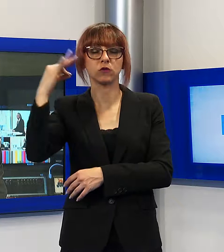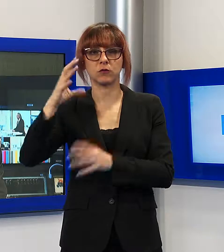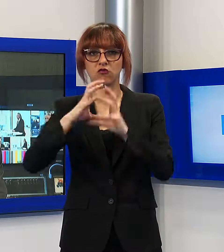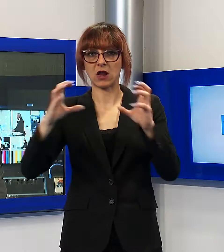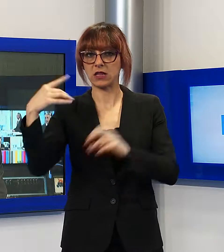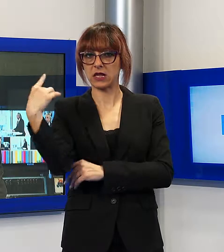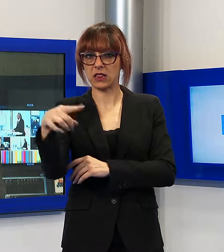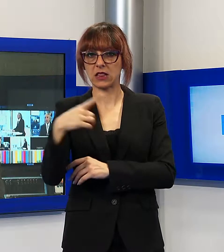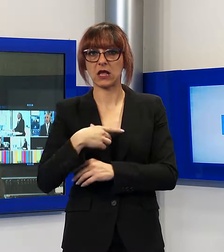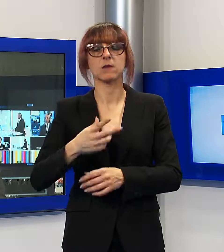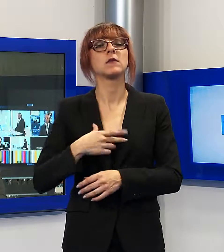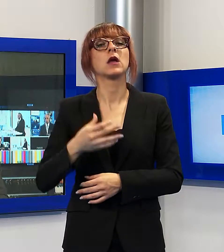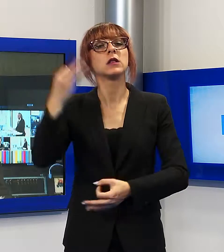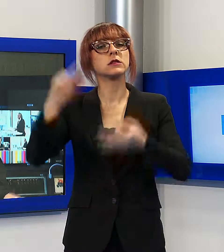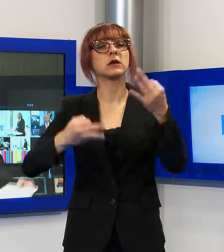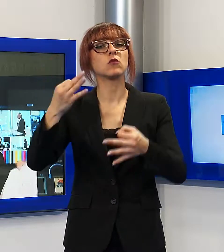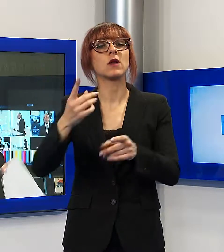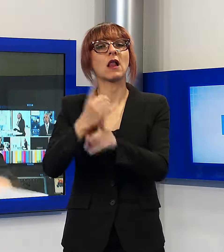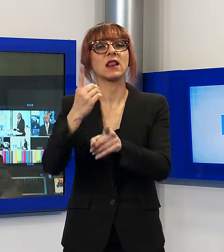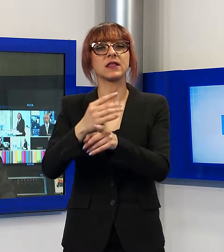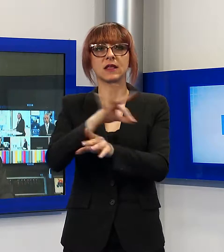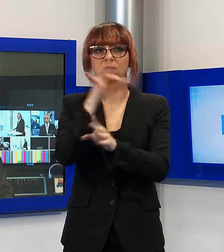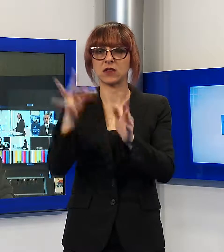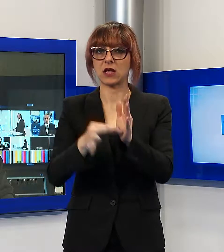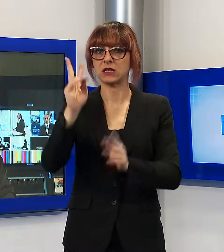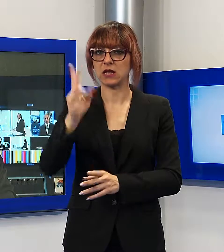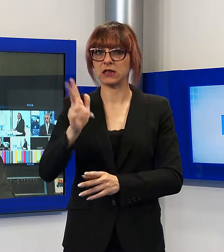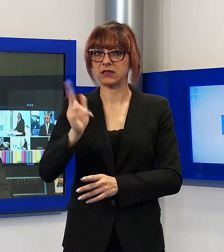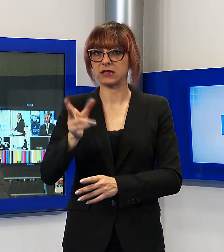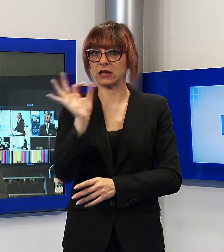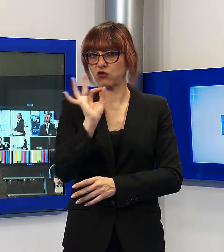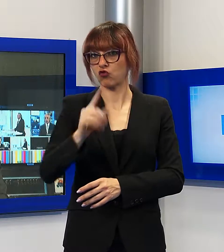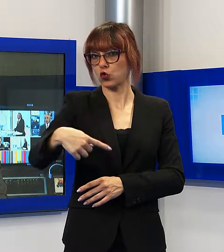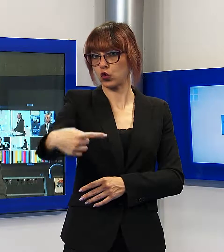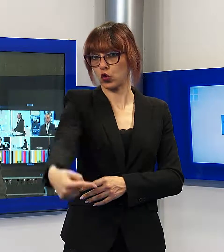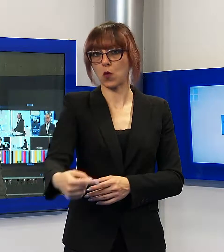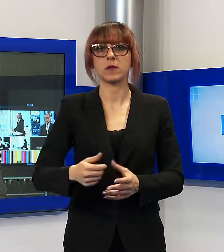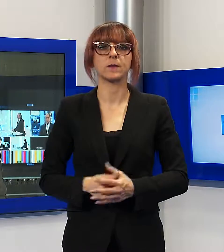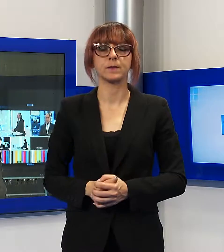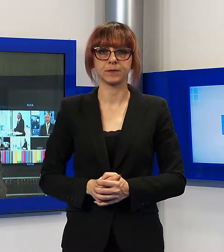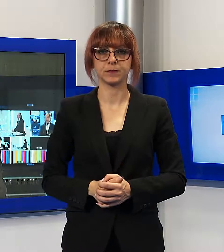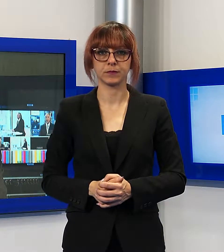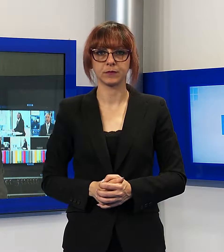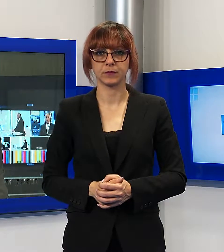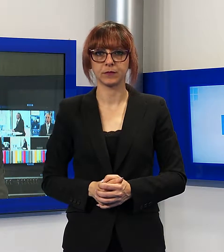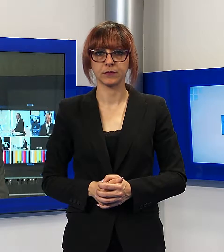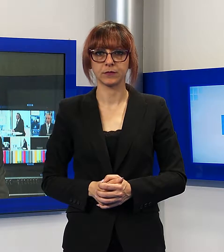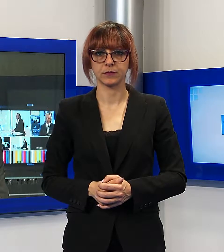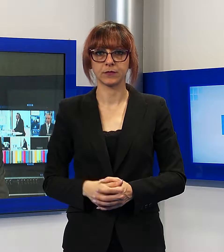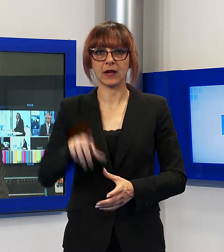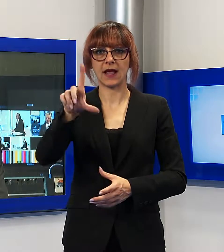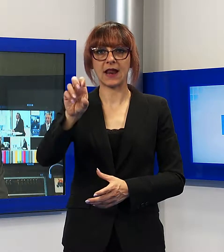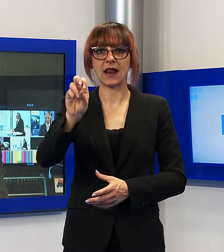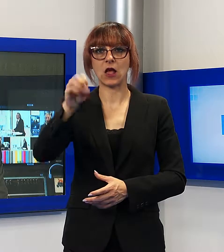L'udienza è fissata per il prossimo 13 ottobre. Si apre uno spiraglio per la Leone XII.